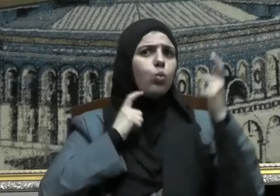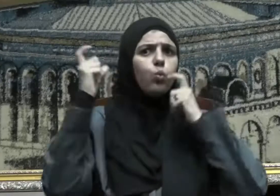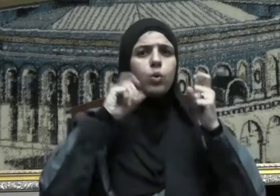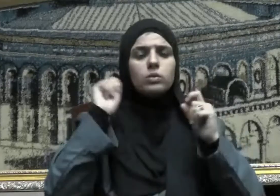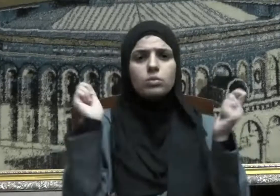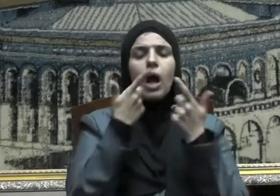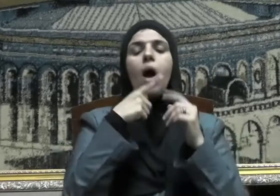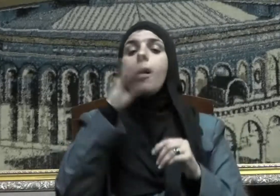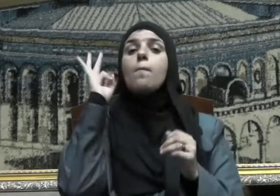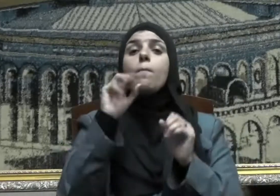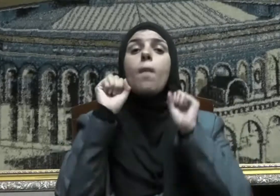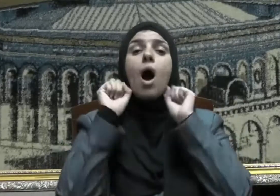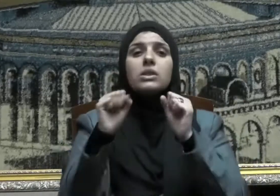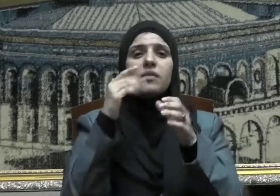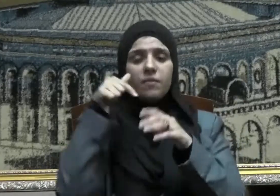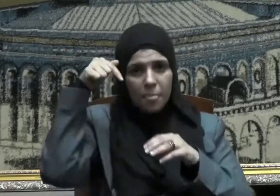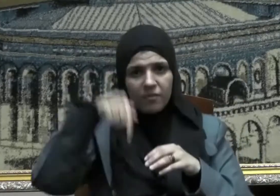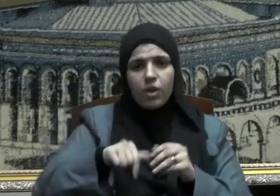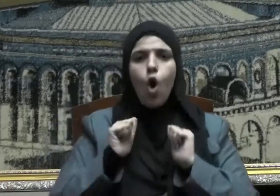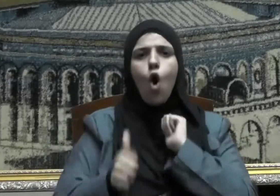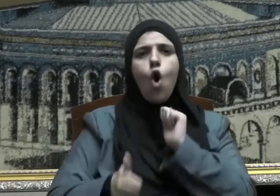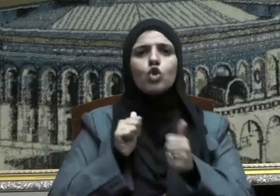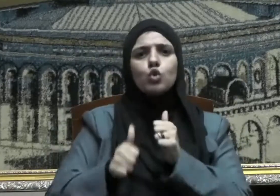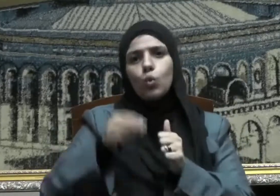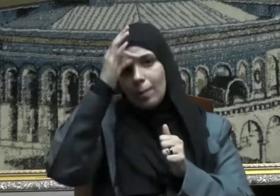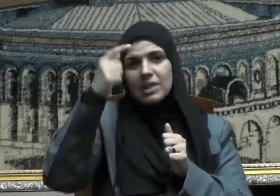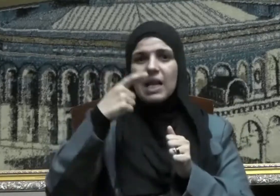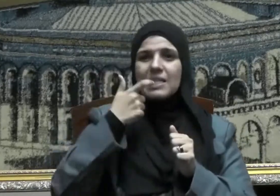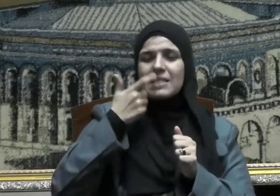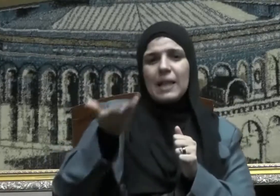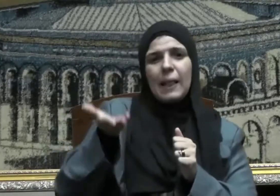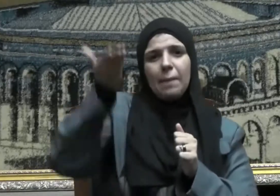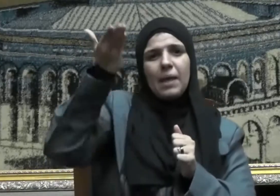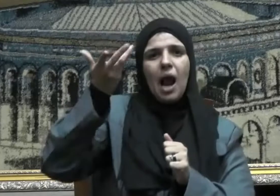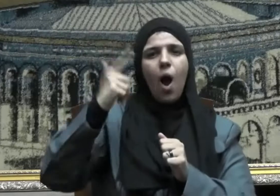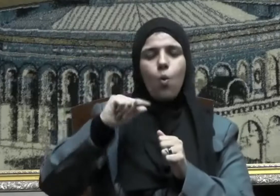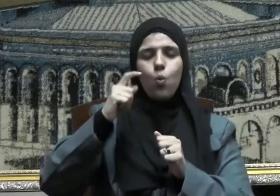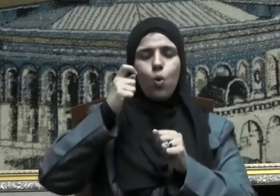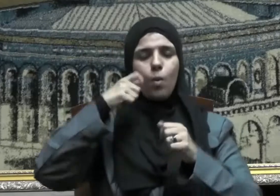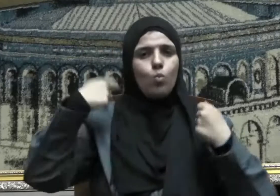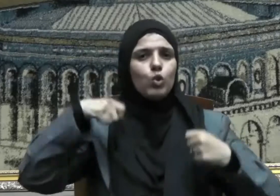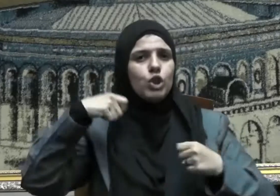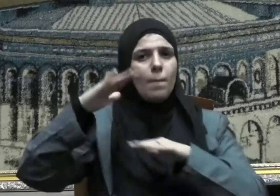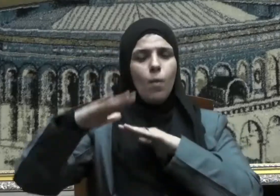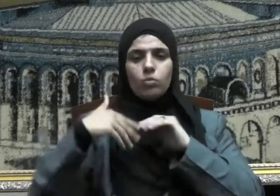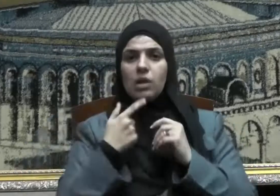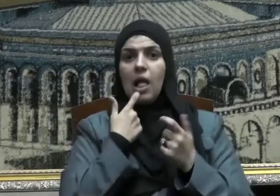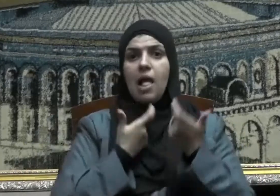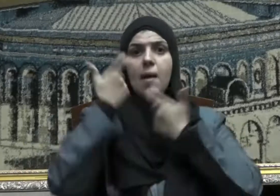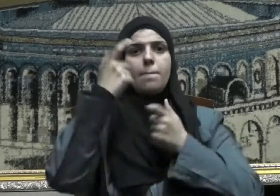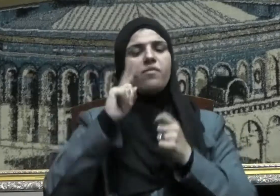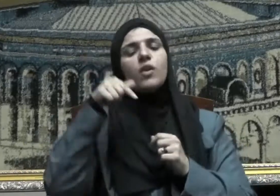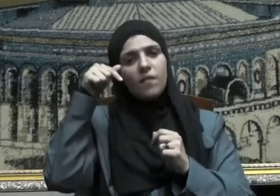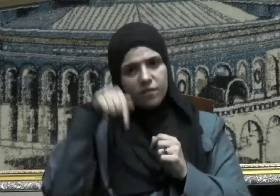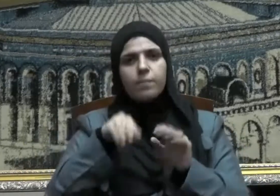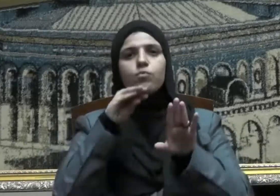المعتاد خاصة في حضور من هو أعلى منه مكانه وقد ورد في